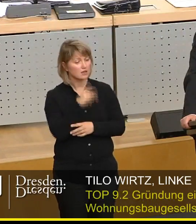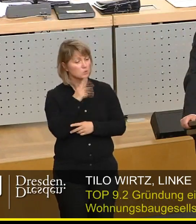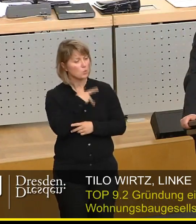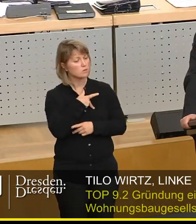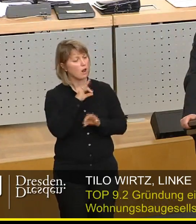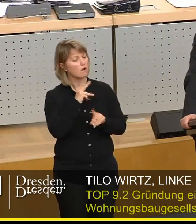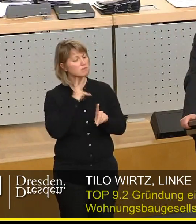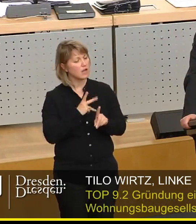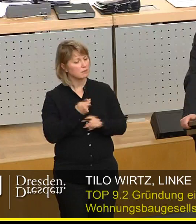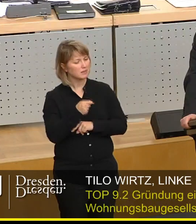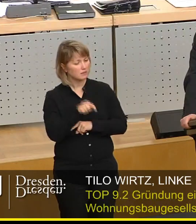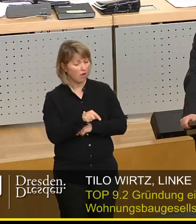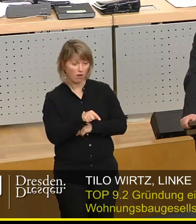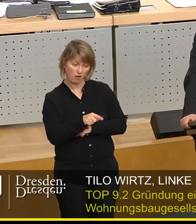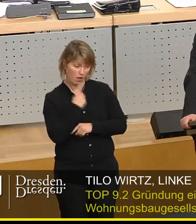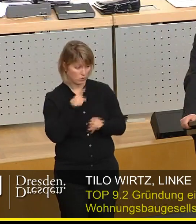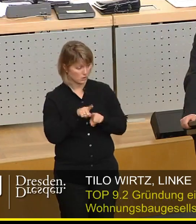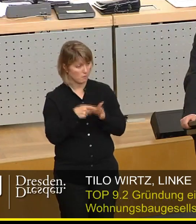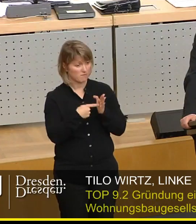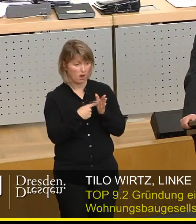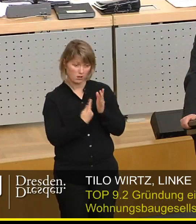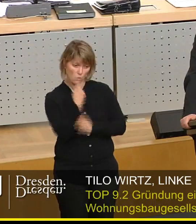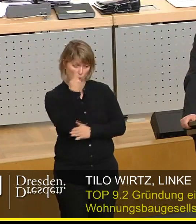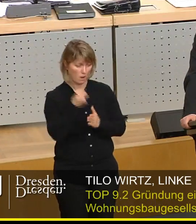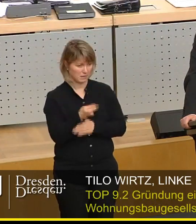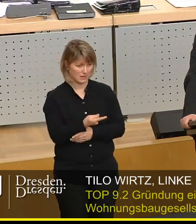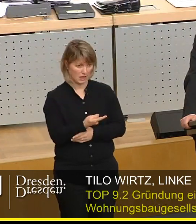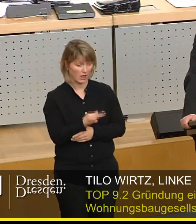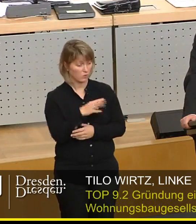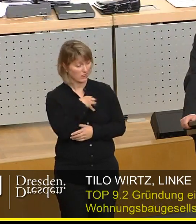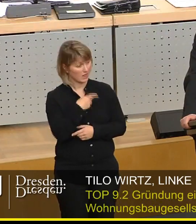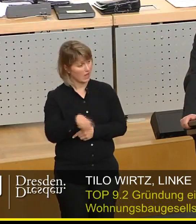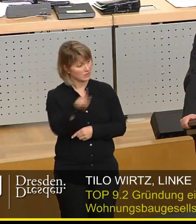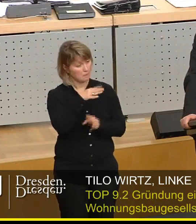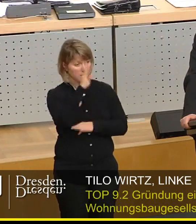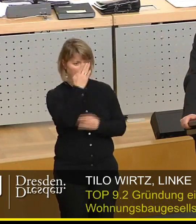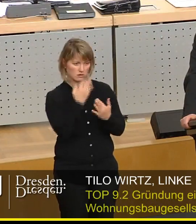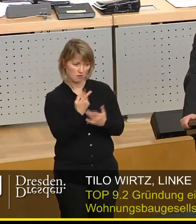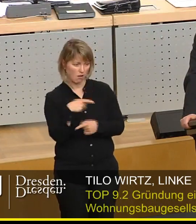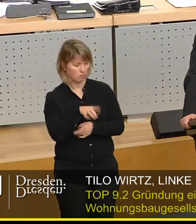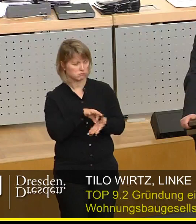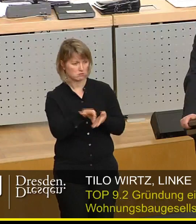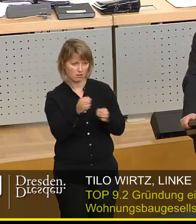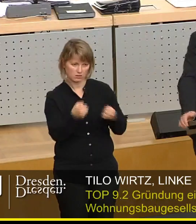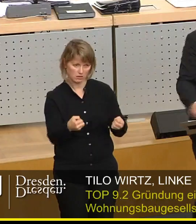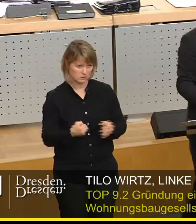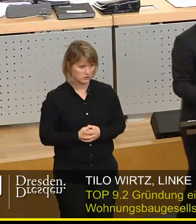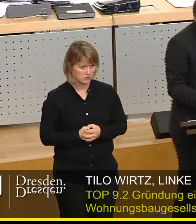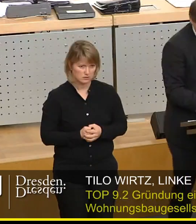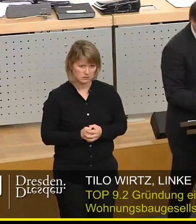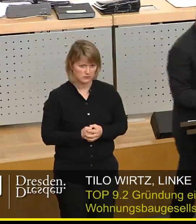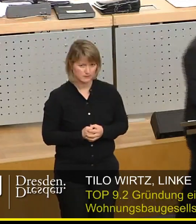haben. Sie rufen auch die Spitzenmieten ab. Das ist für eine Mehrheit der Dresdnerinnen und Dresdner nicht zu bezahlen.